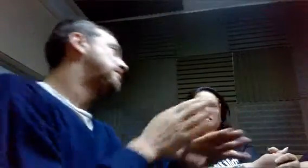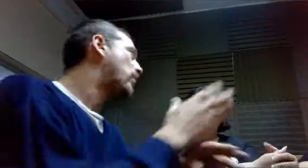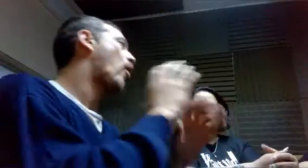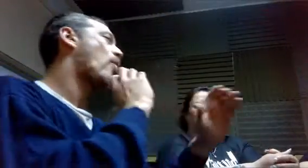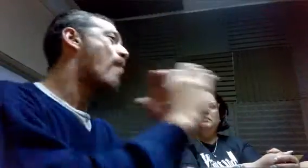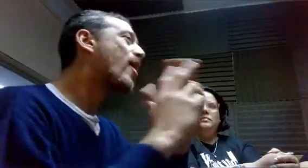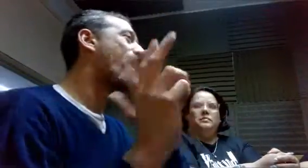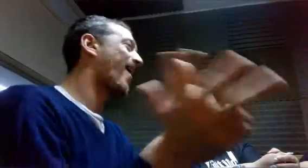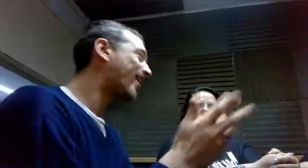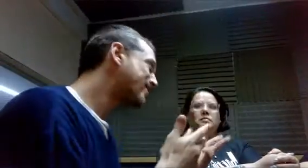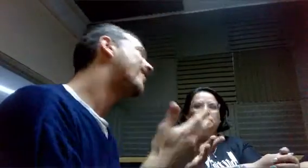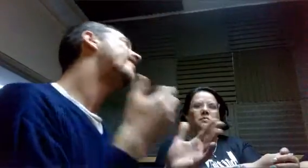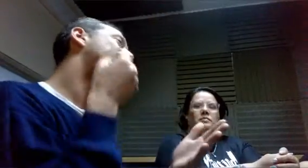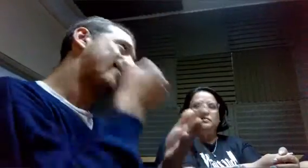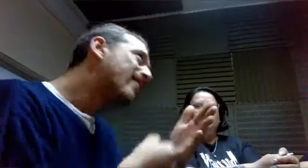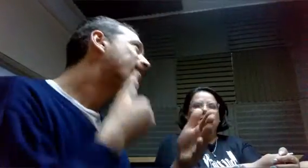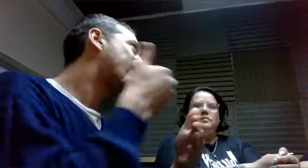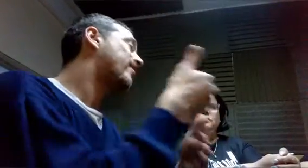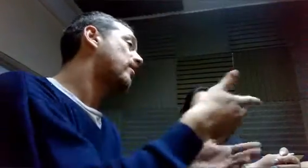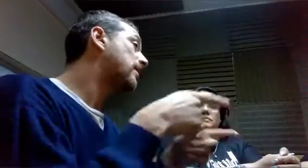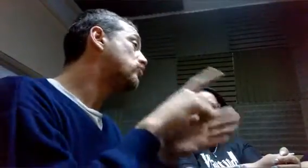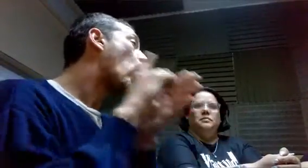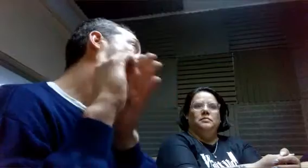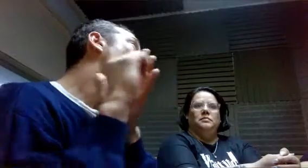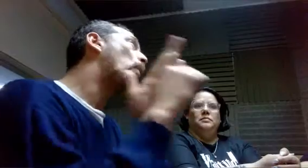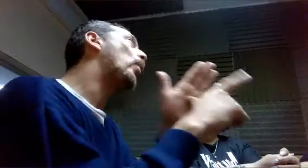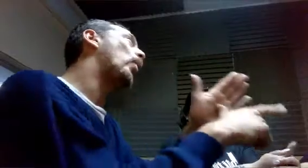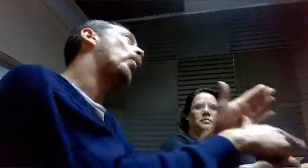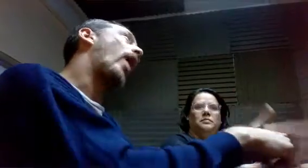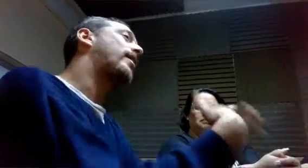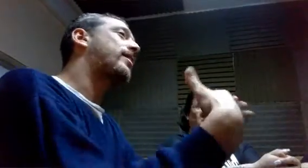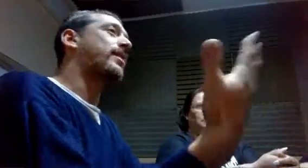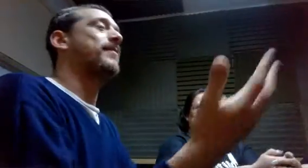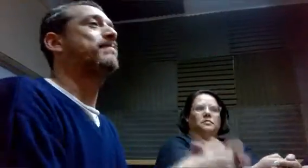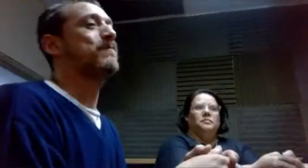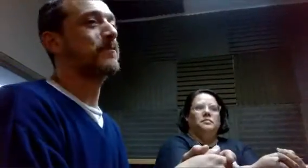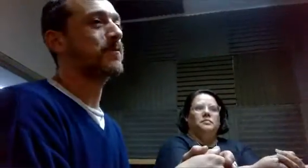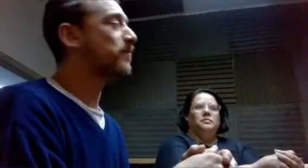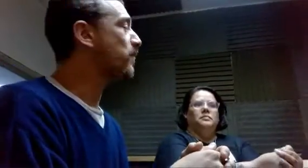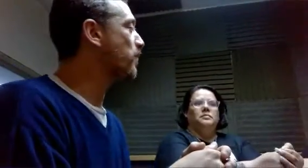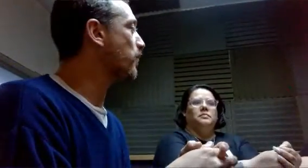futuro también. La accesibilidad, la comunicación y cuidar nuestra lengua. Fue mucho tiempo de lucha.